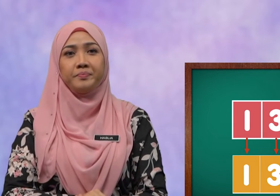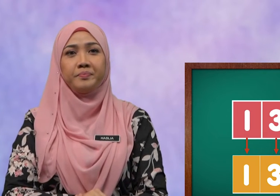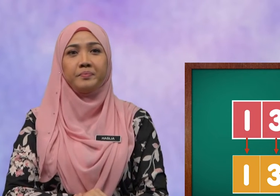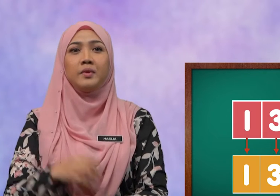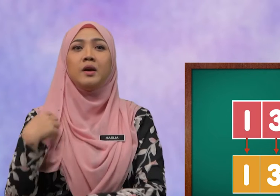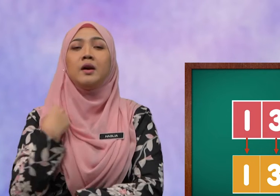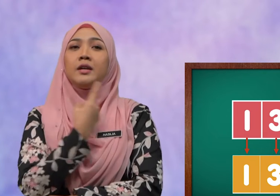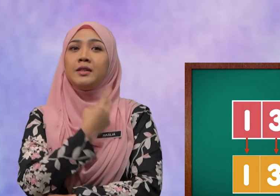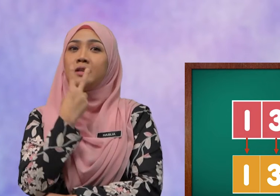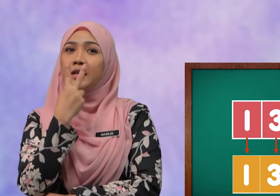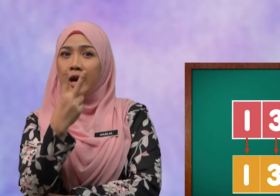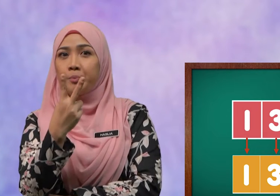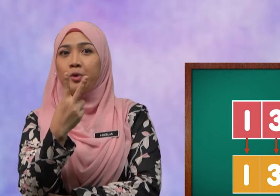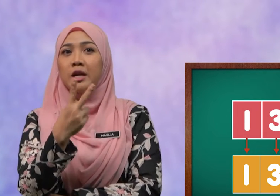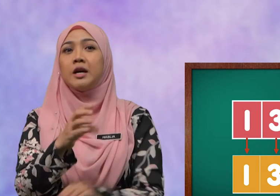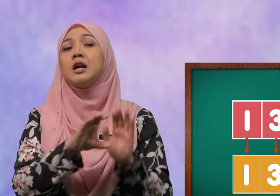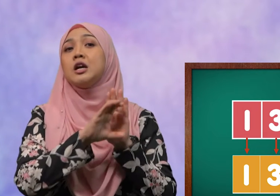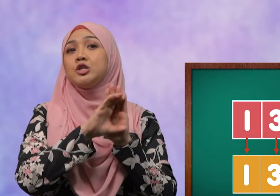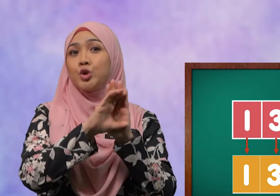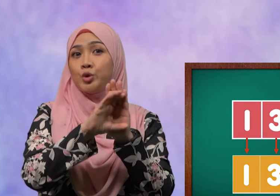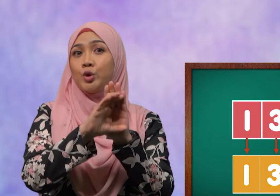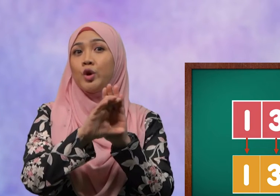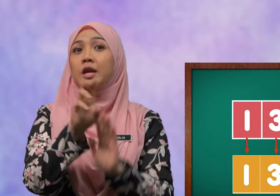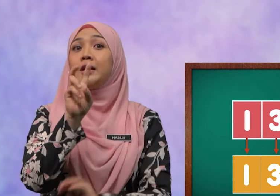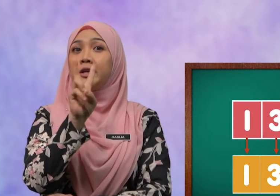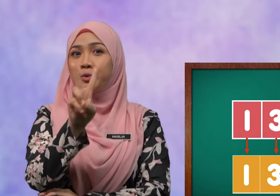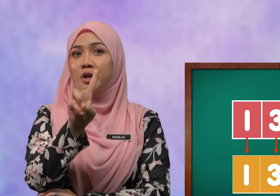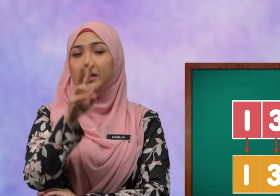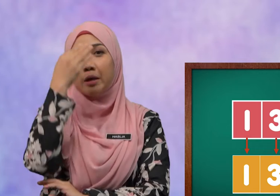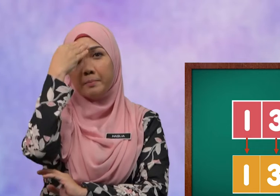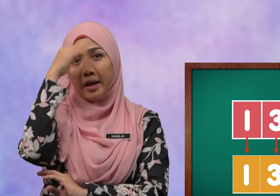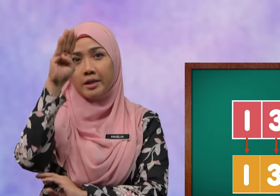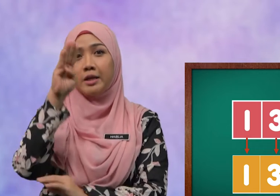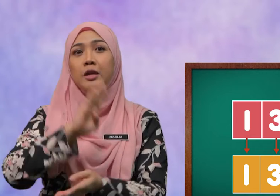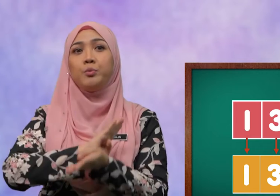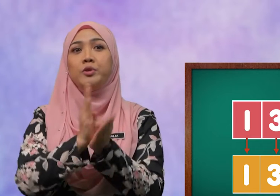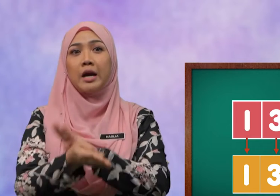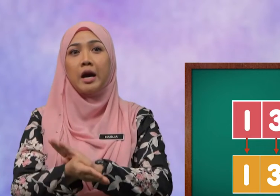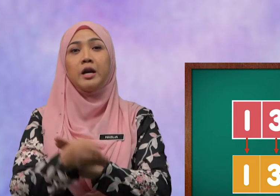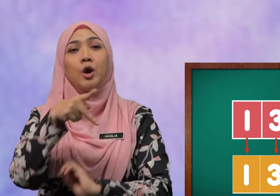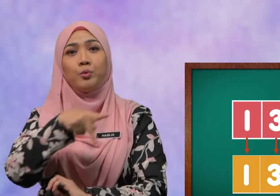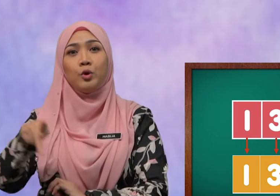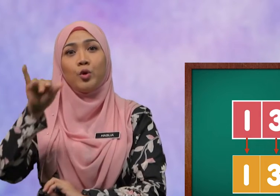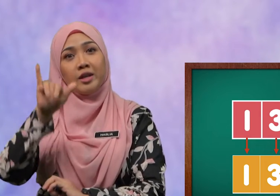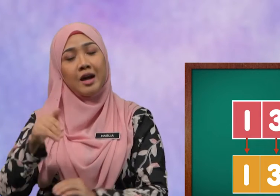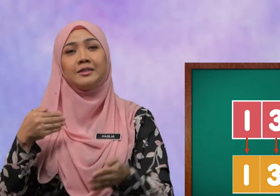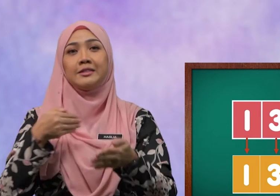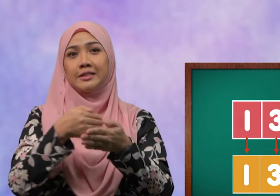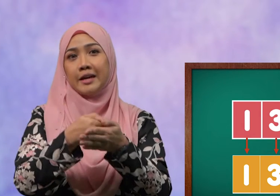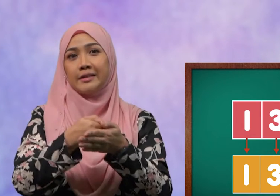Kita lihat pula contoh yang kedua bagi bunda puluh yang terdekat.